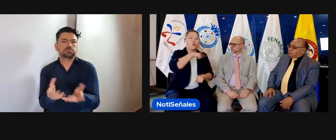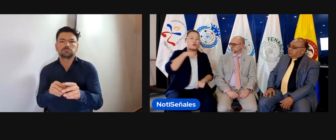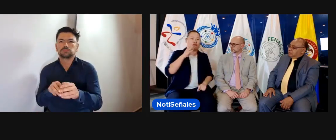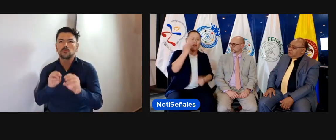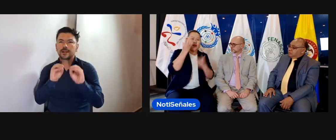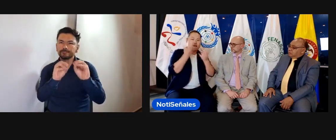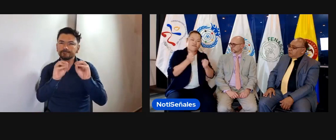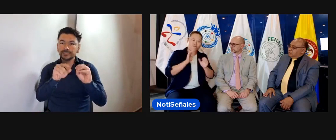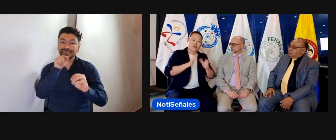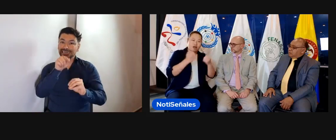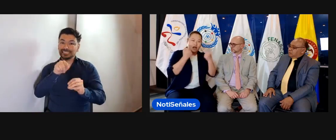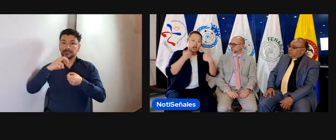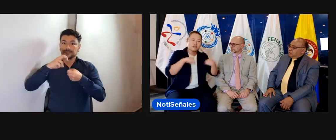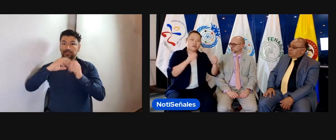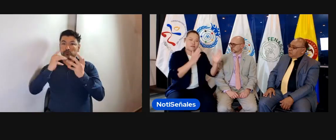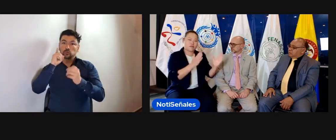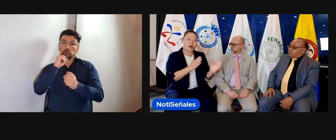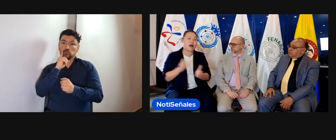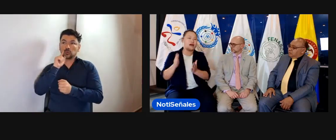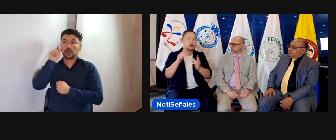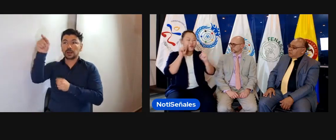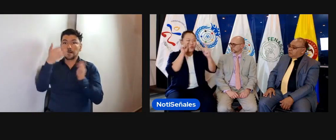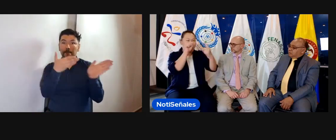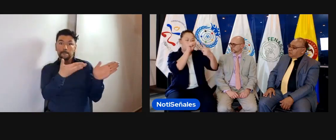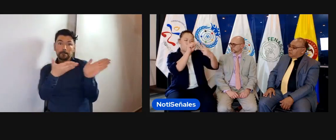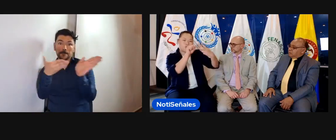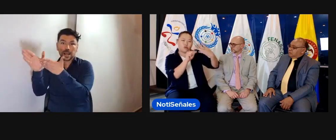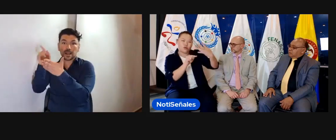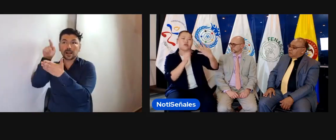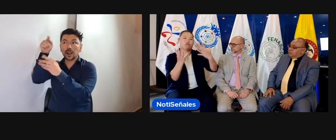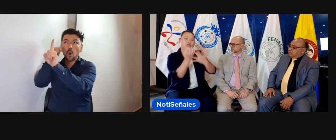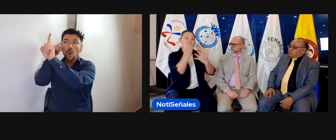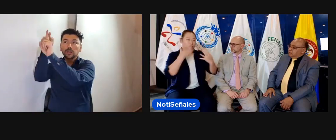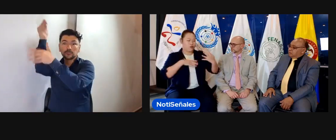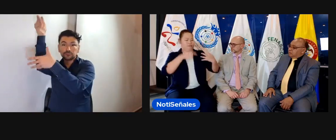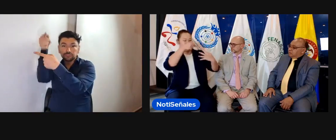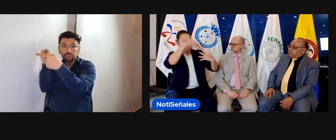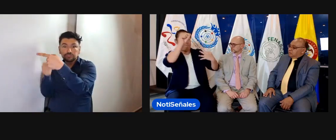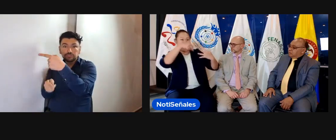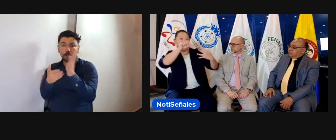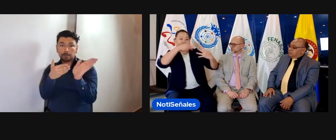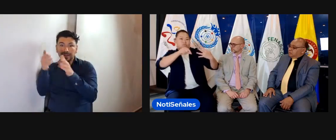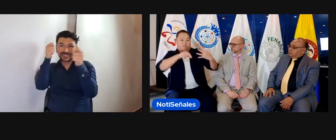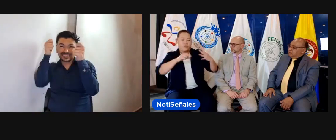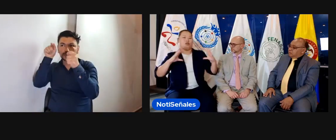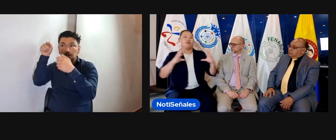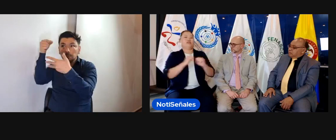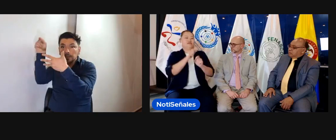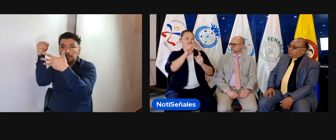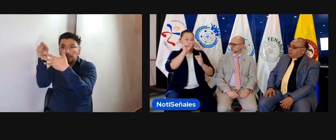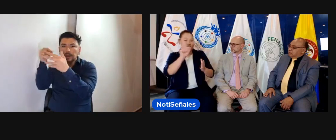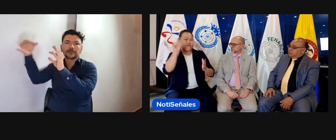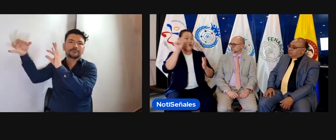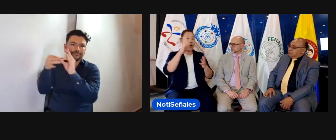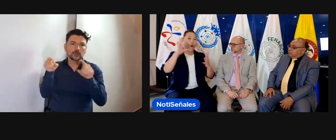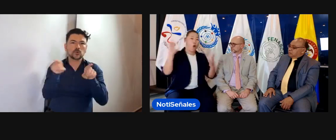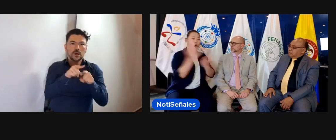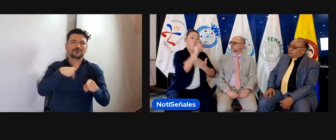manera conjunta, por eso es que nosotros también tenemos un plan conjunto con la WFD que estamos cumpliendo,